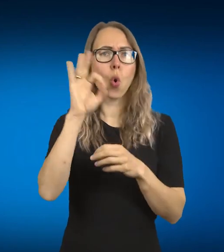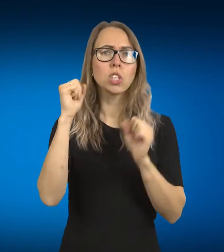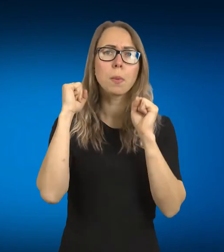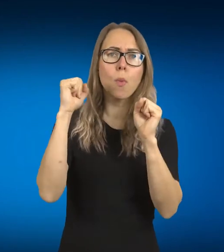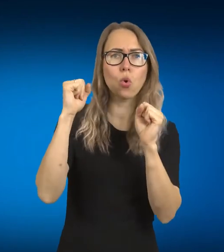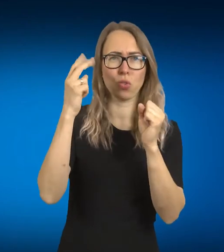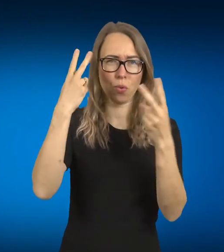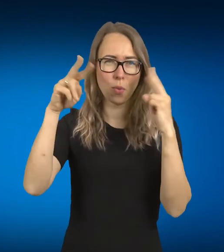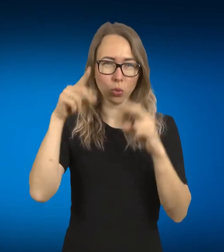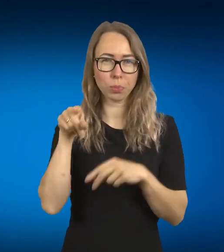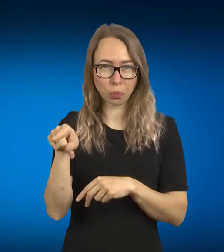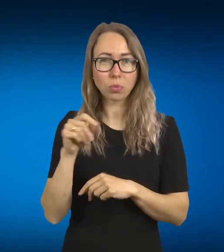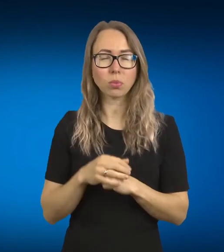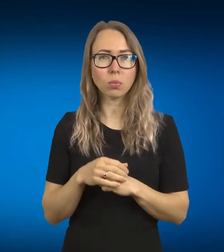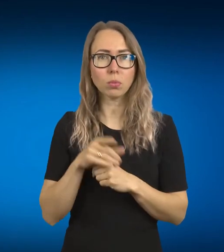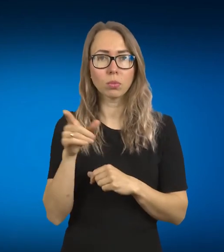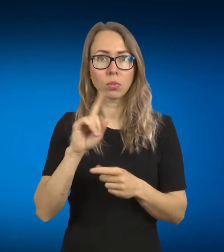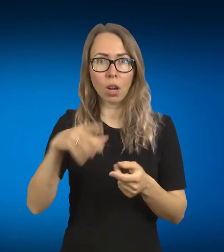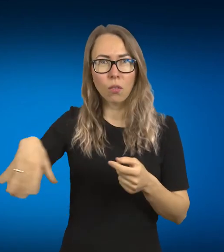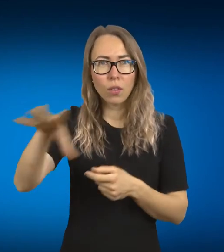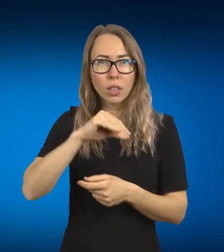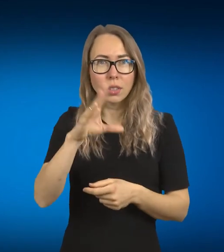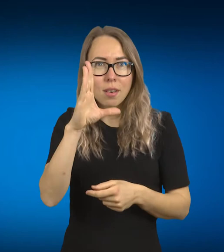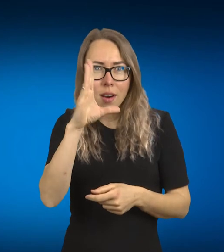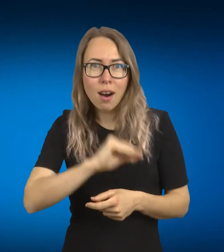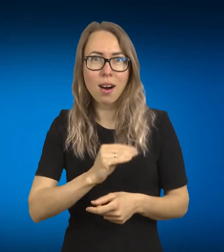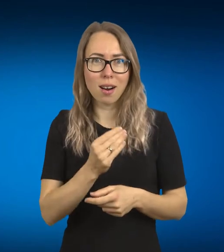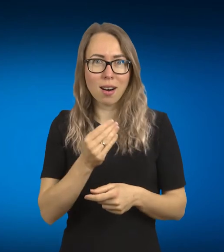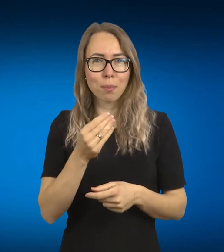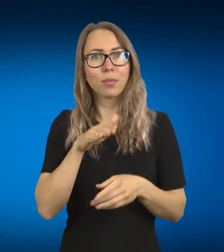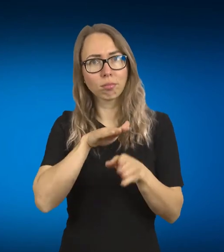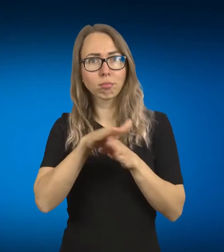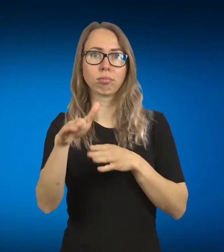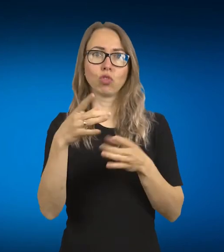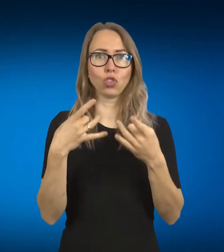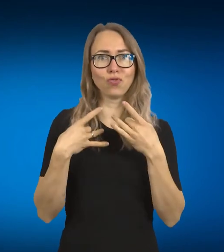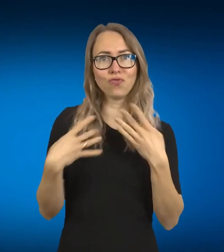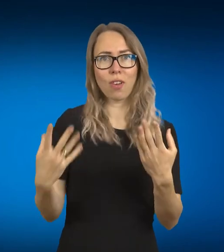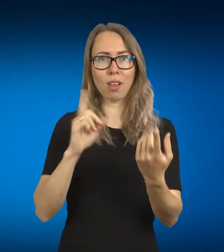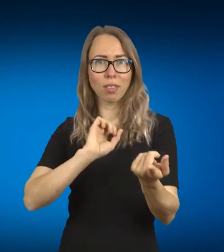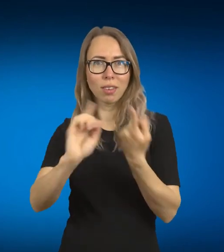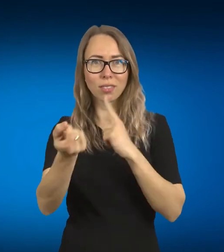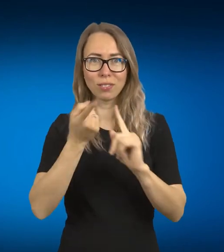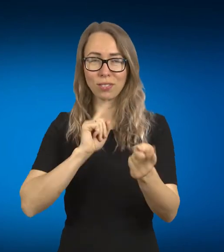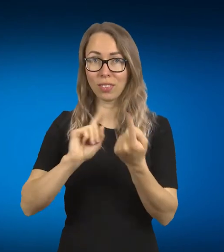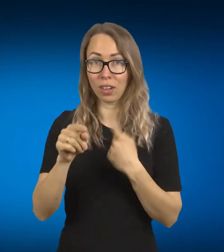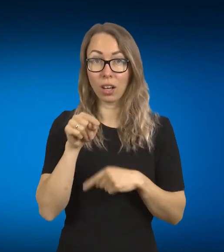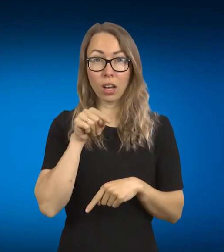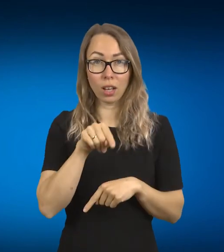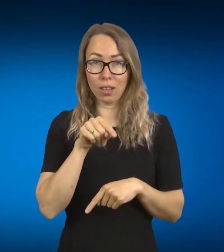tiesiog išnešė tą visą renginį, koks buvo geras vaibas. Tai tas grįžtamasis ryšys, kai jis yra, jisai, aišku, ir